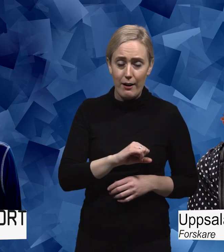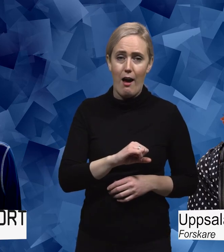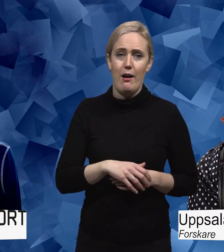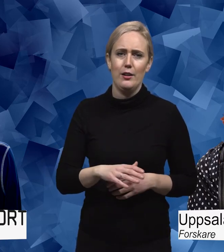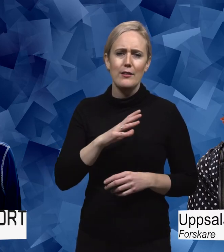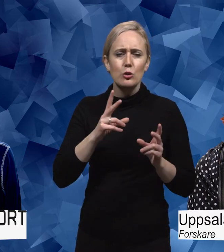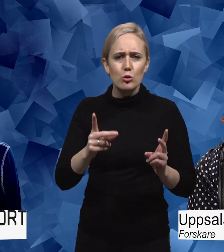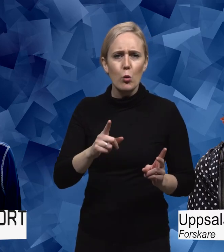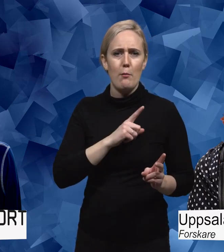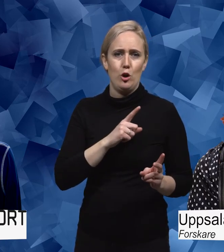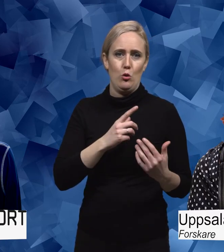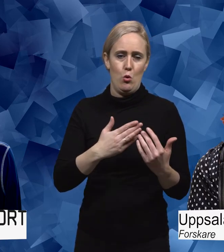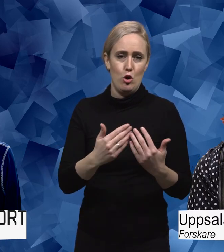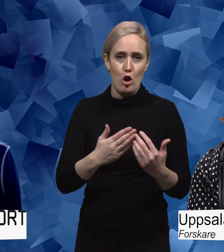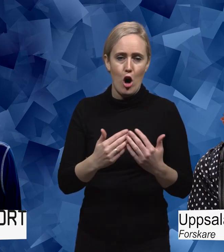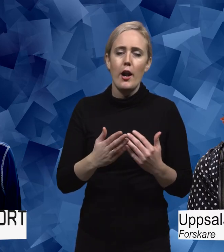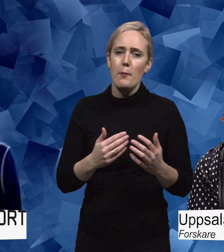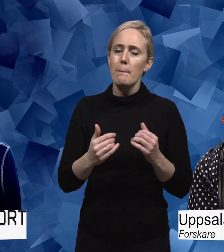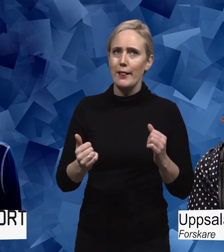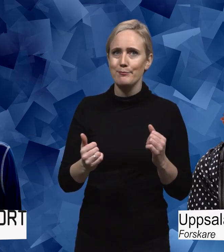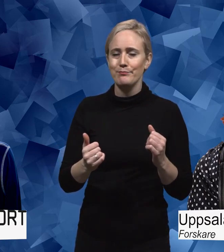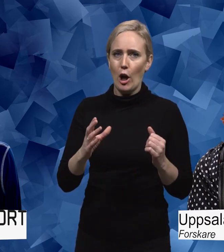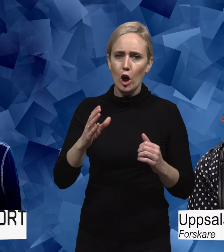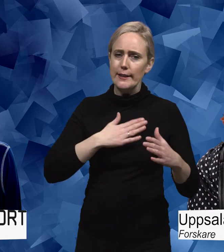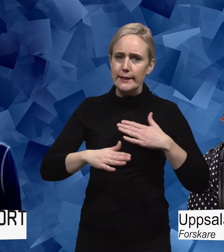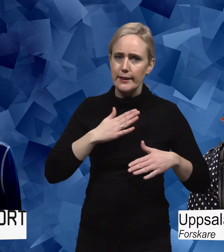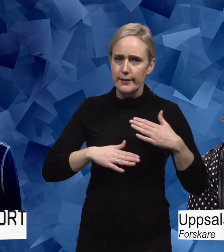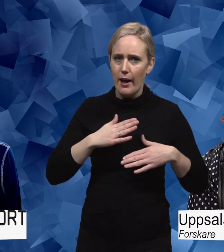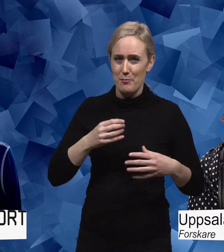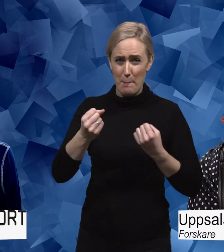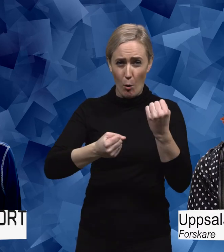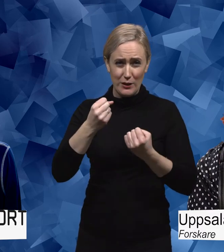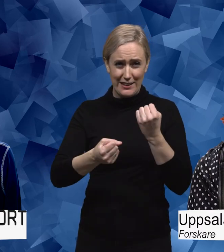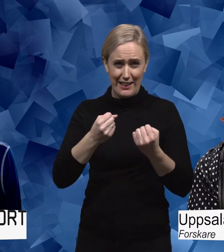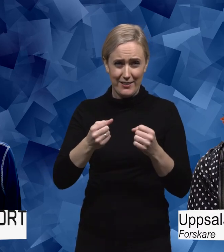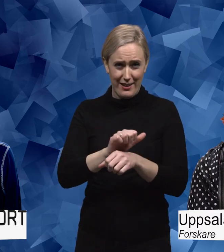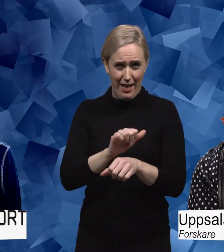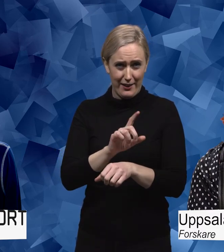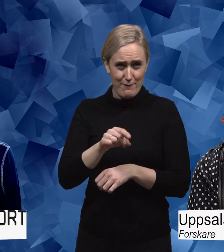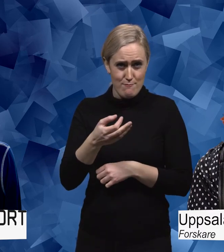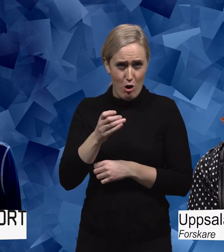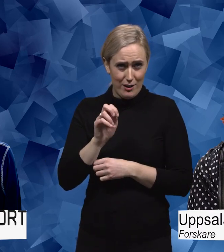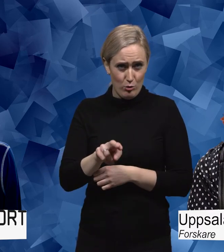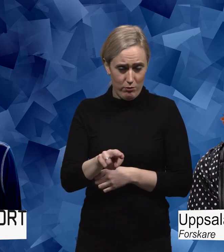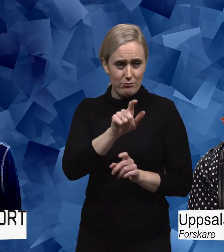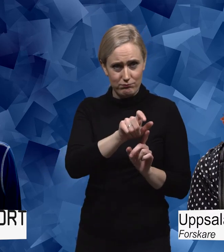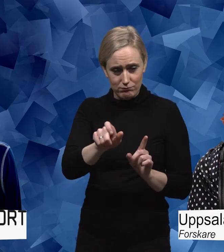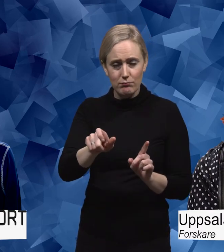det finns så mycket att göra där. Men det har börjat en del. För det som är intressant med just den här boxingsträningen för Parkinson till exempel. Det är att det är absolut